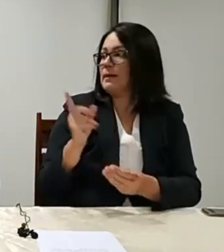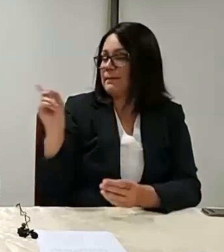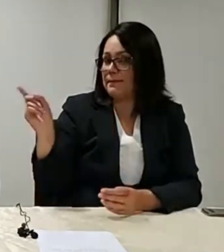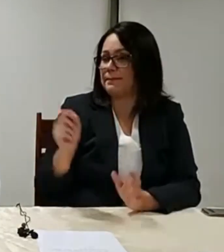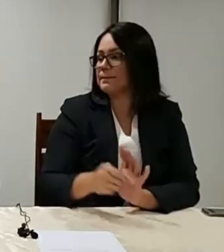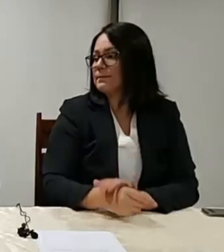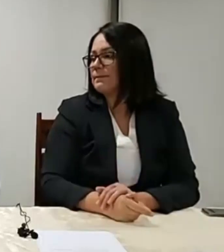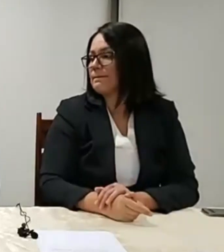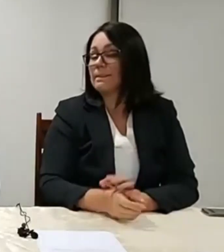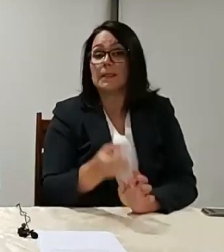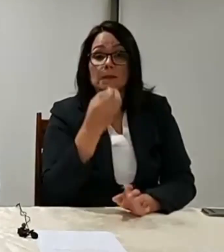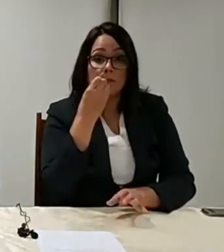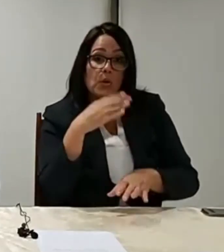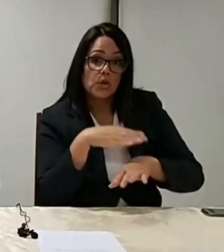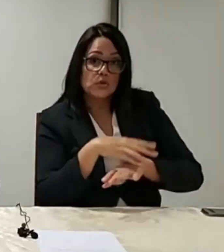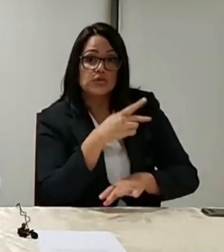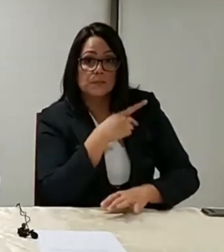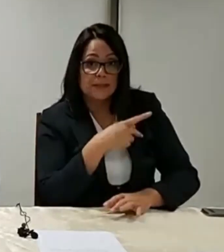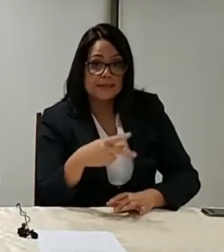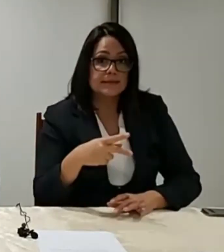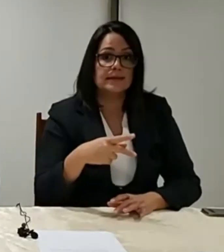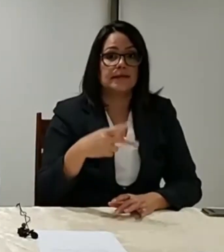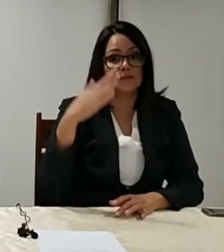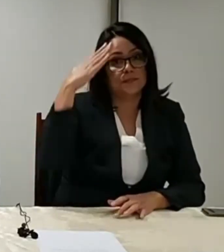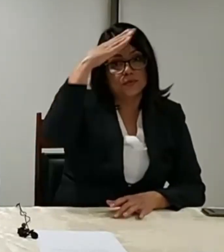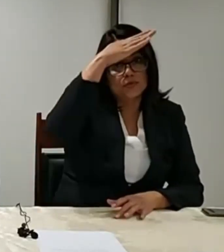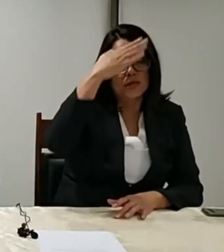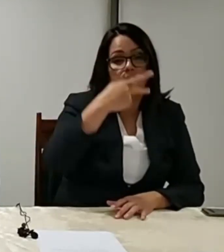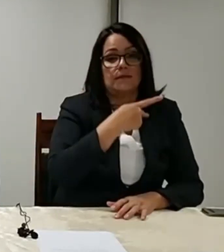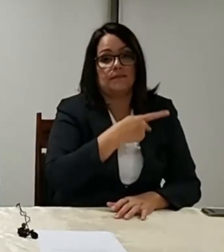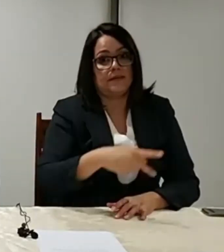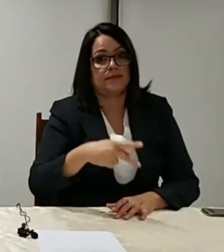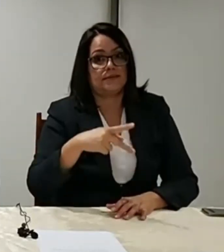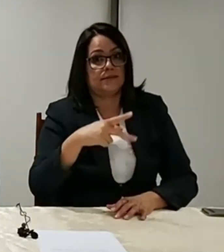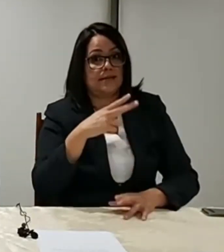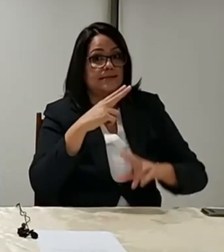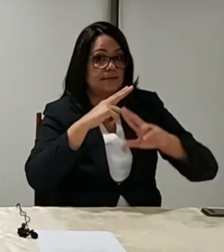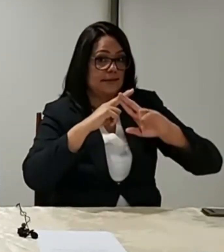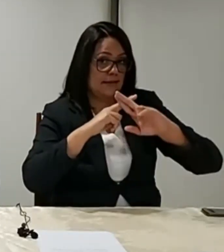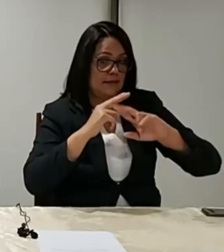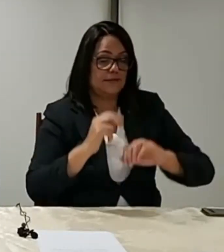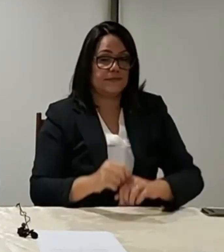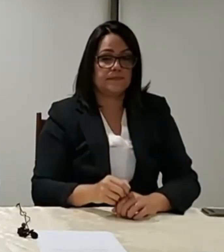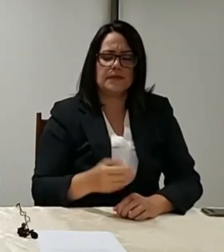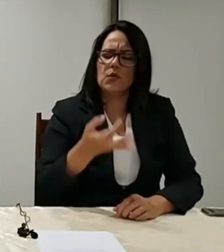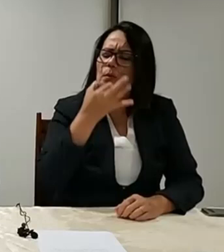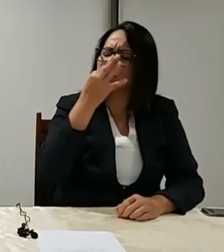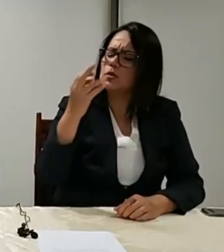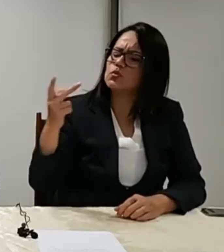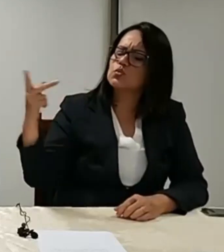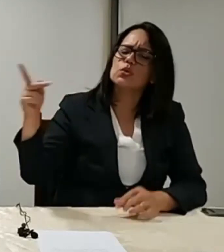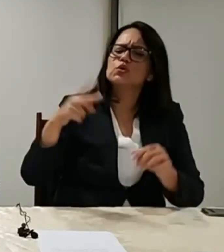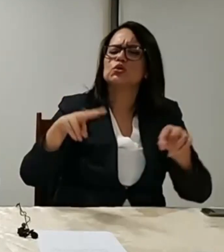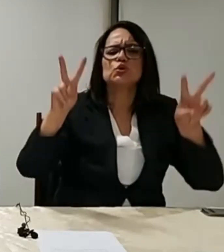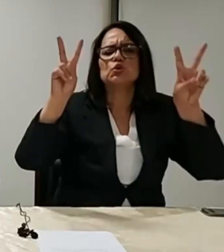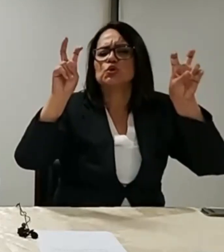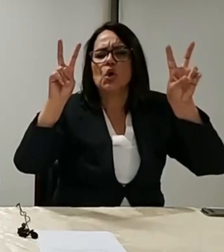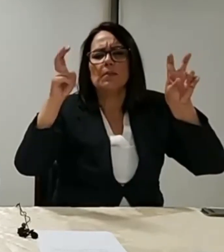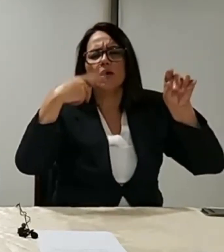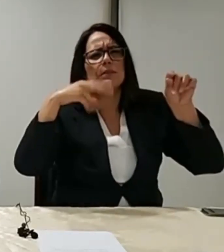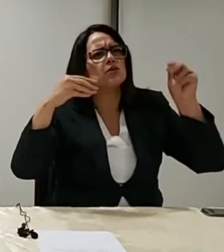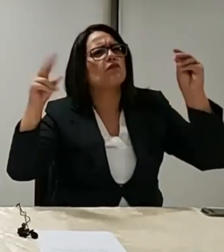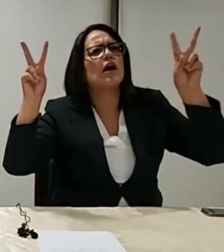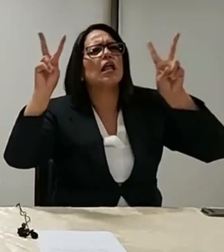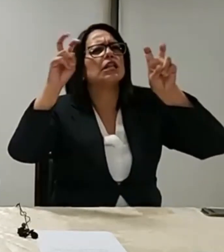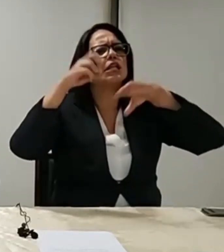Boa noite, presidente Bolsonaro, boa noite, presidente da Caixa, Pedro Guimarães. Presidente Pedro Guimarães, o que o senhor acha dessa tese que está em circulação